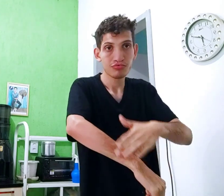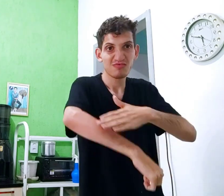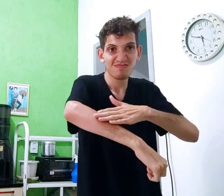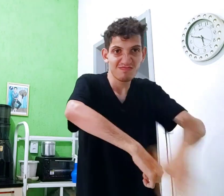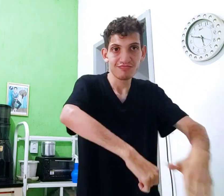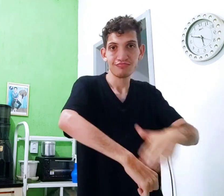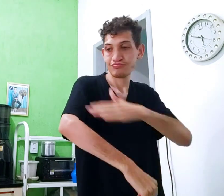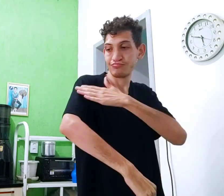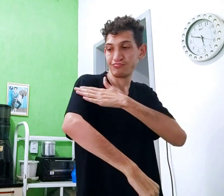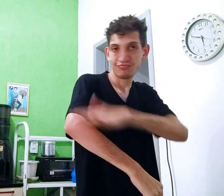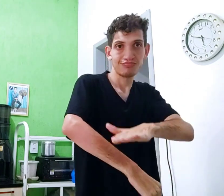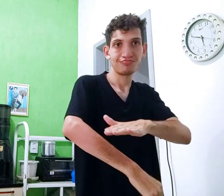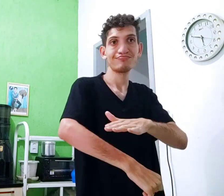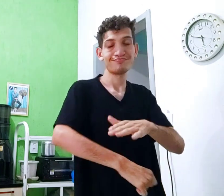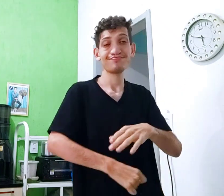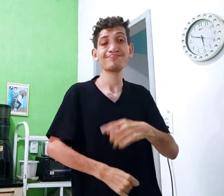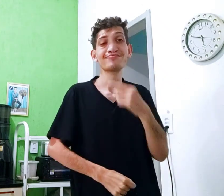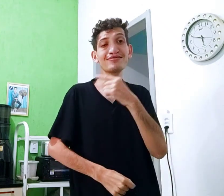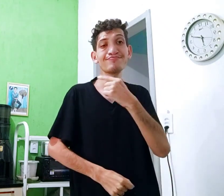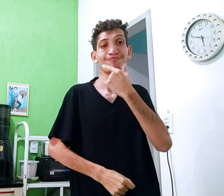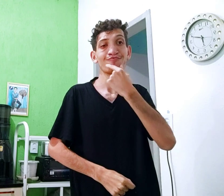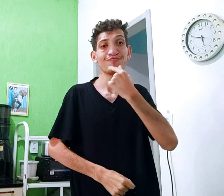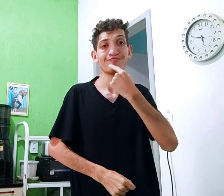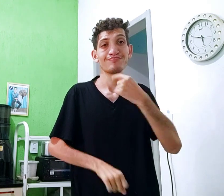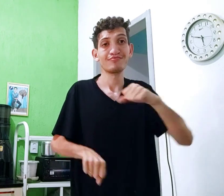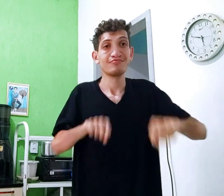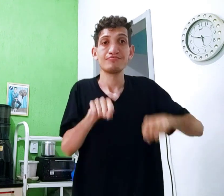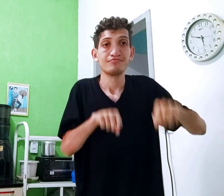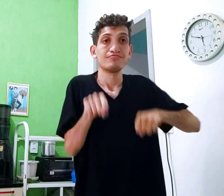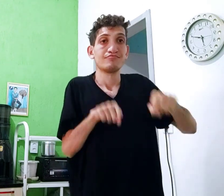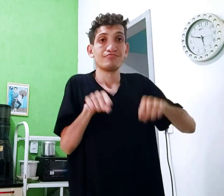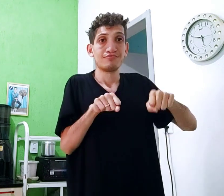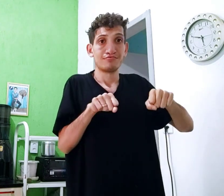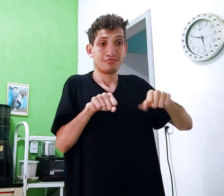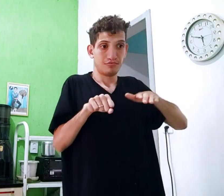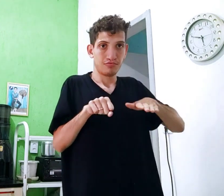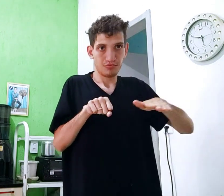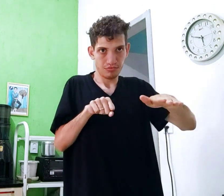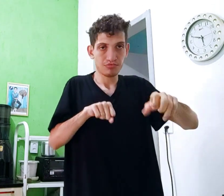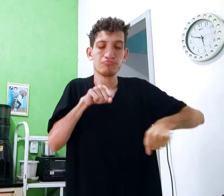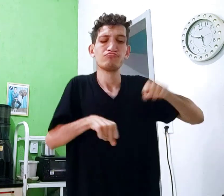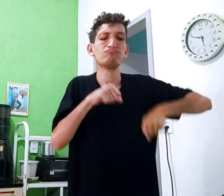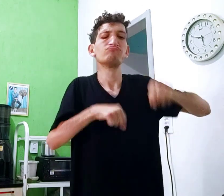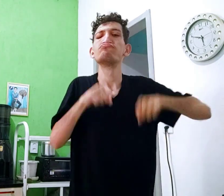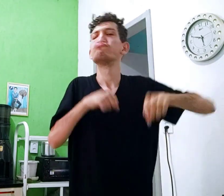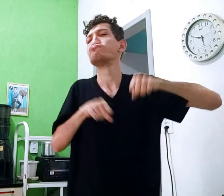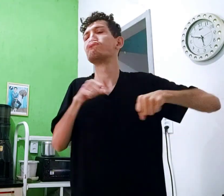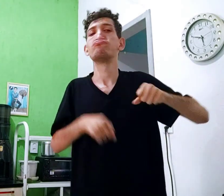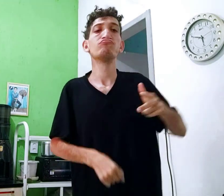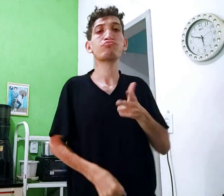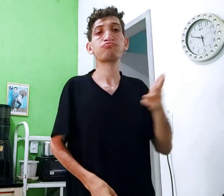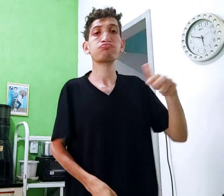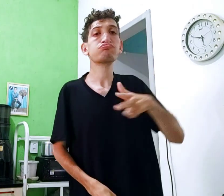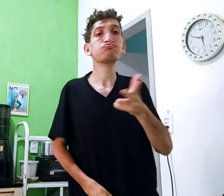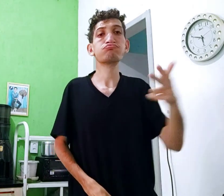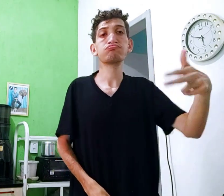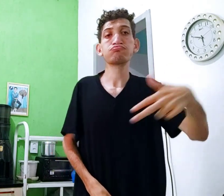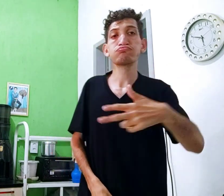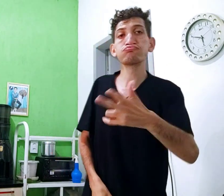corte, só raspa. Então, o homem está andando em bicicleta, no plano, aí a bicicleta